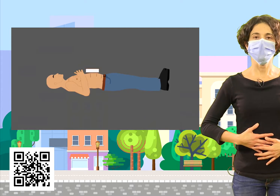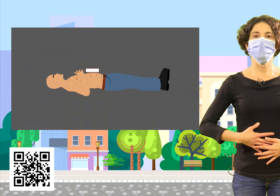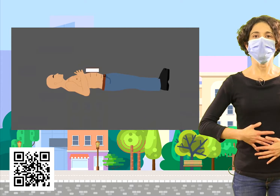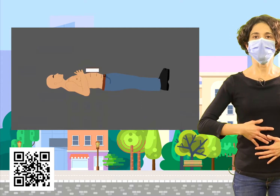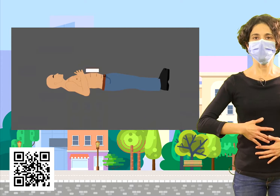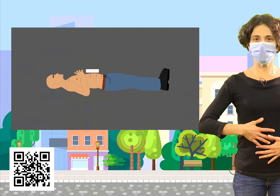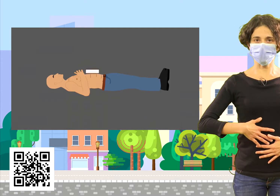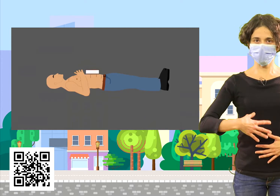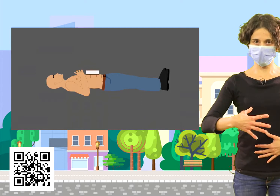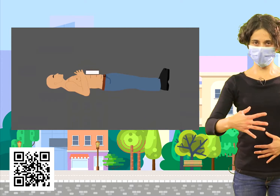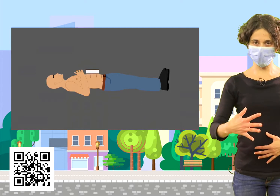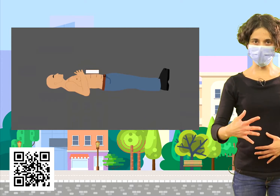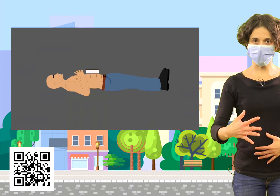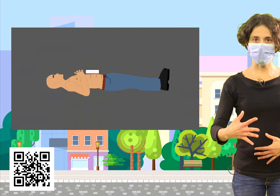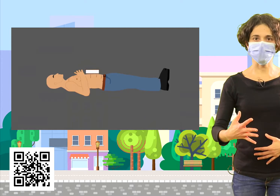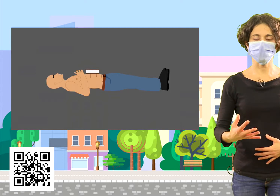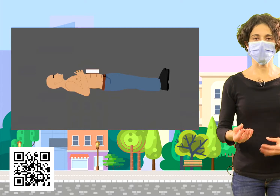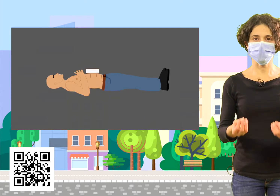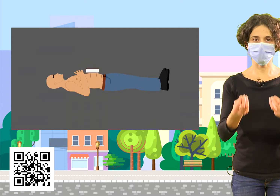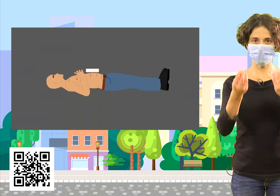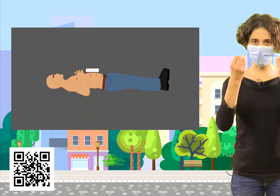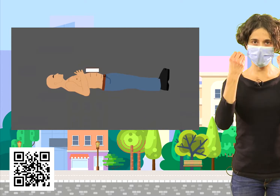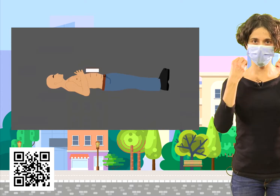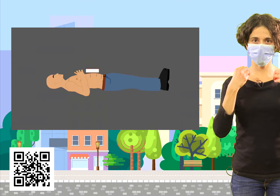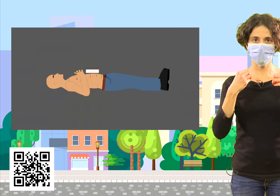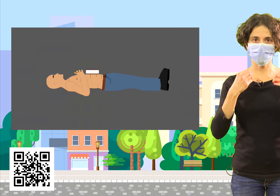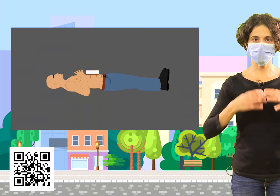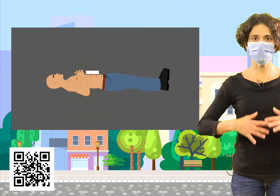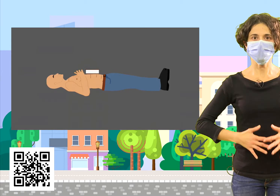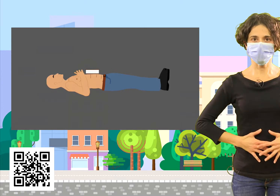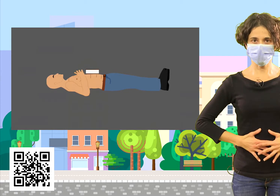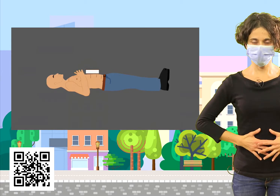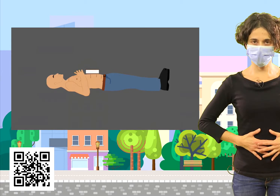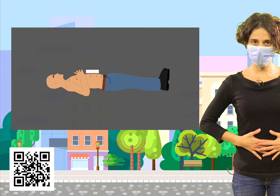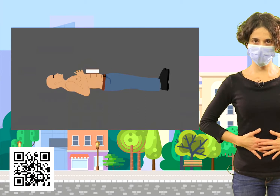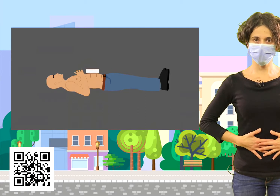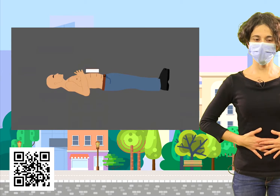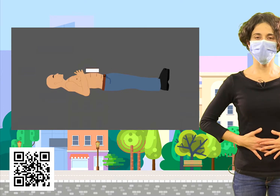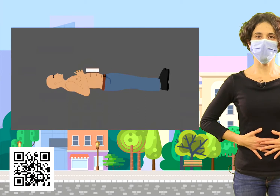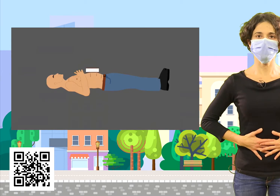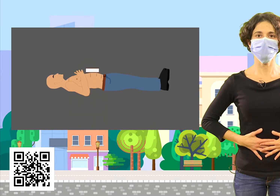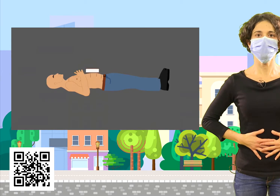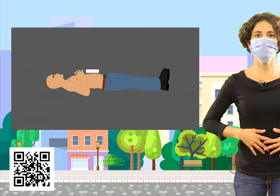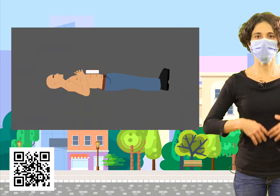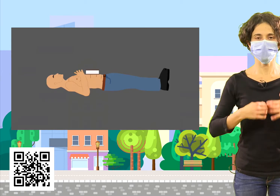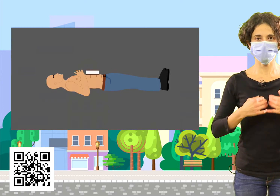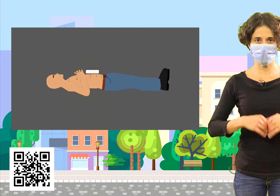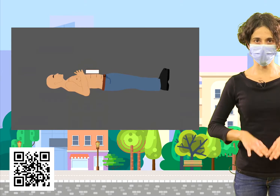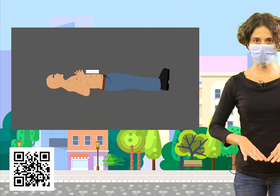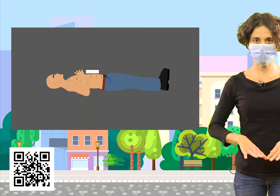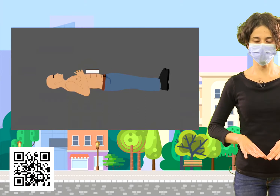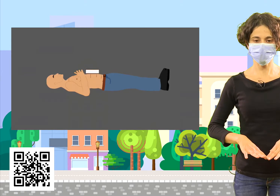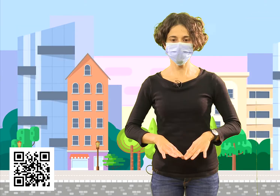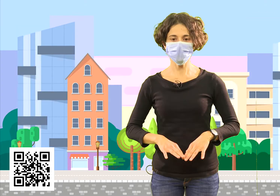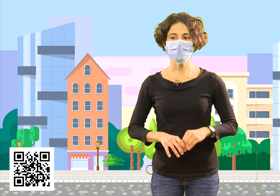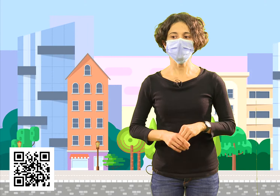el libro se eleva a medida que vamos inhalando y desciende cuando soltamos el